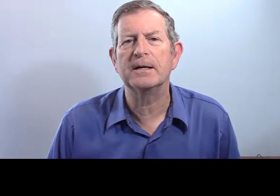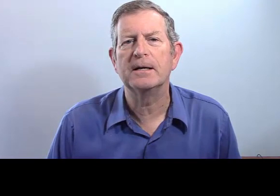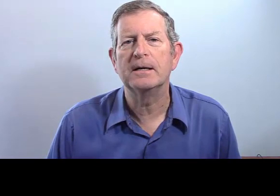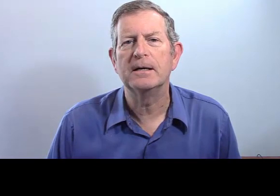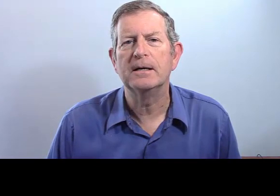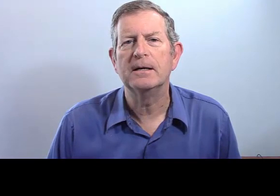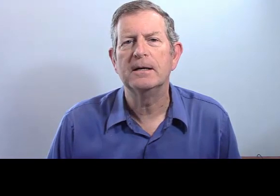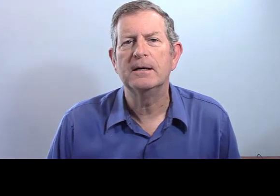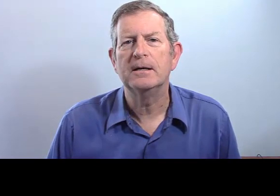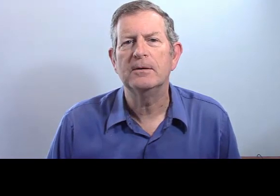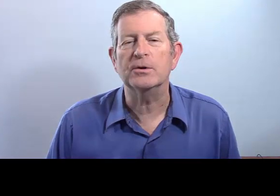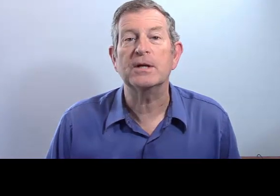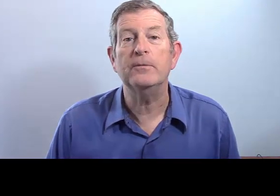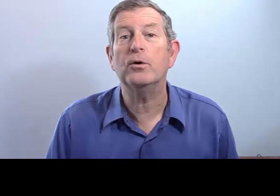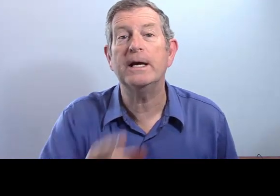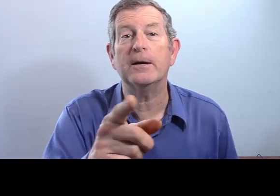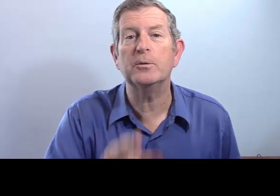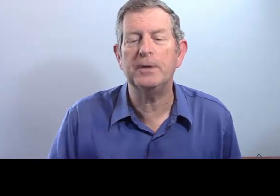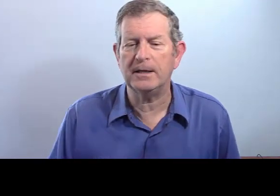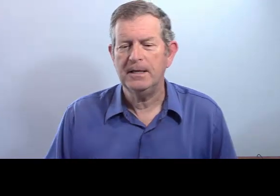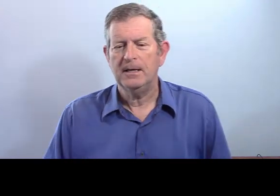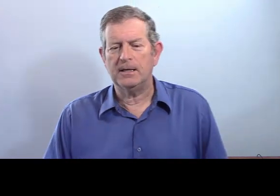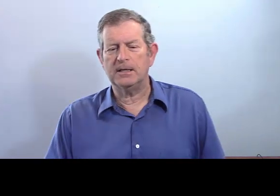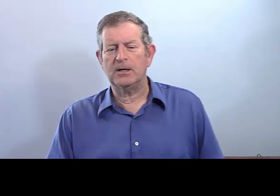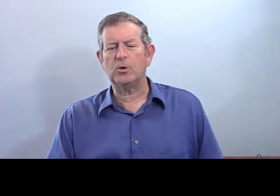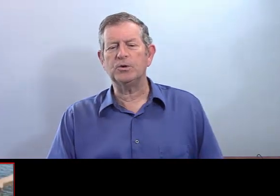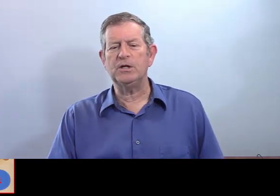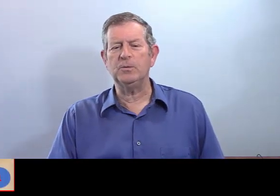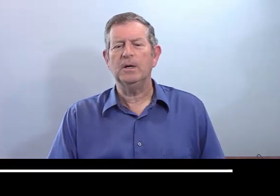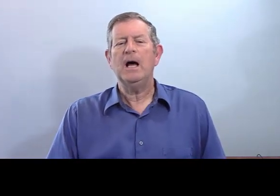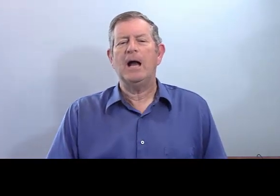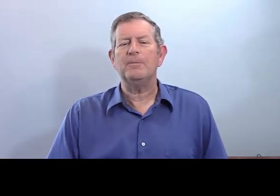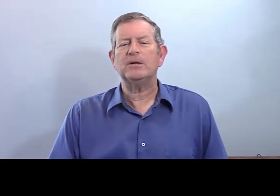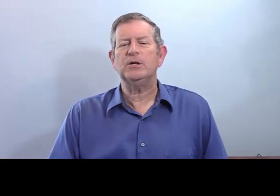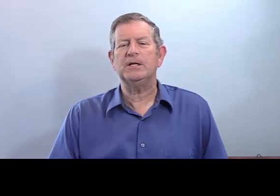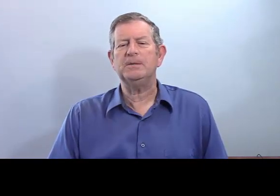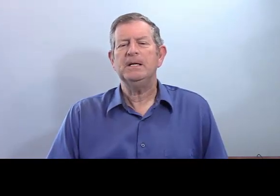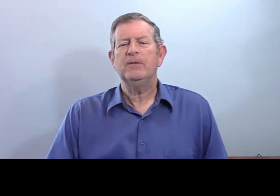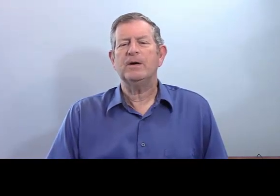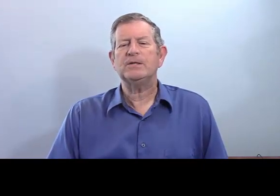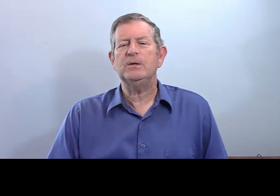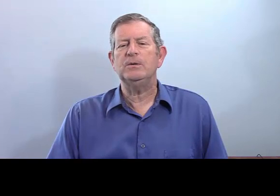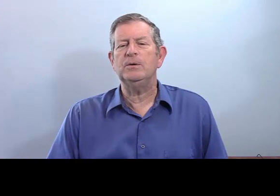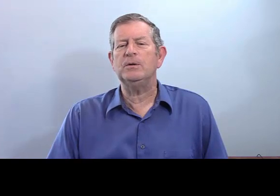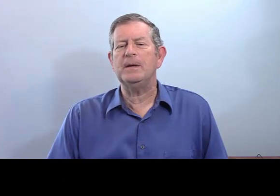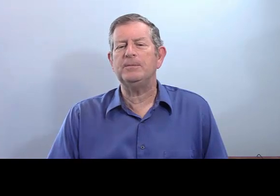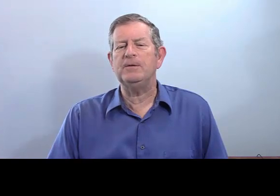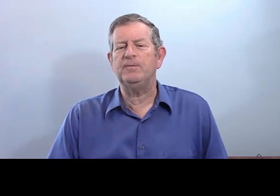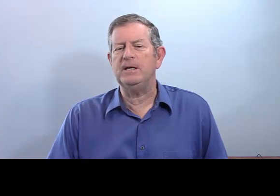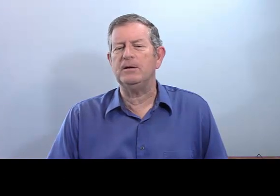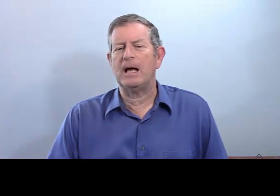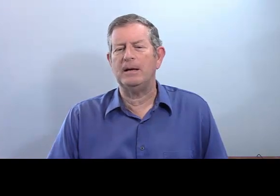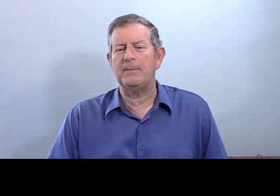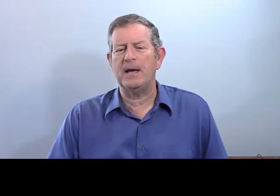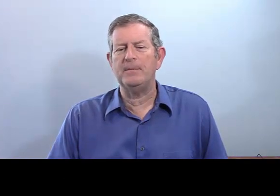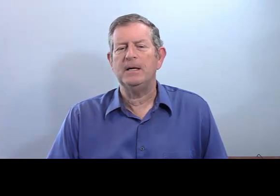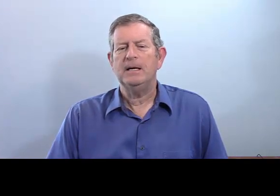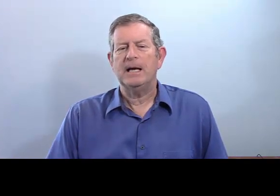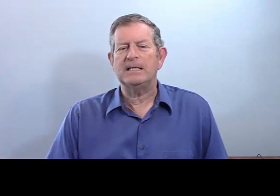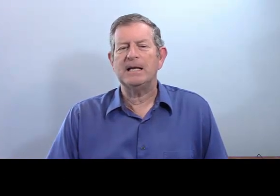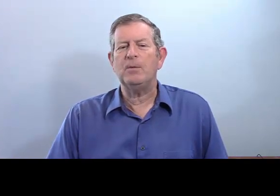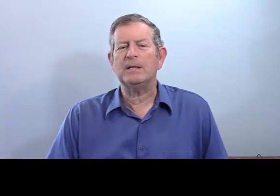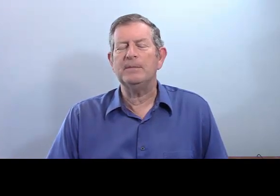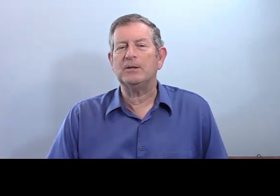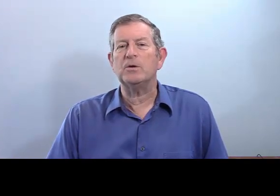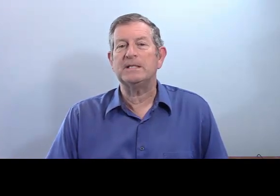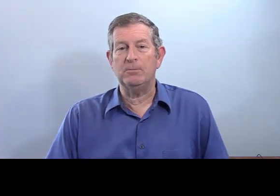regarde ? Ça ne vous regarde pas. Continuons. Alors, maintenant, voici une de mes petites filles, la même.